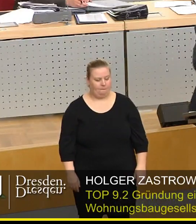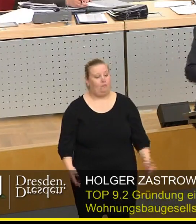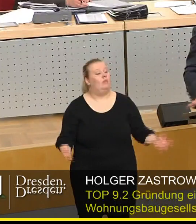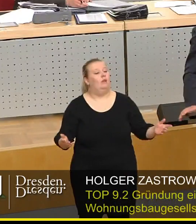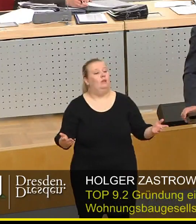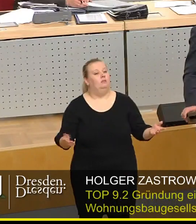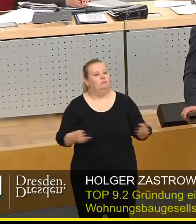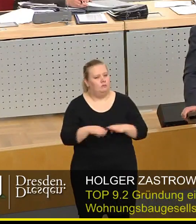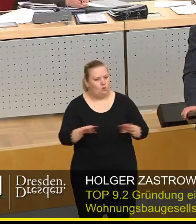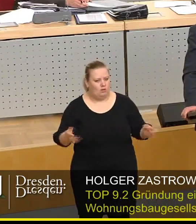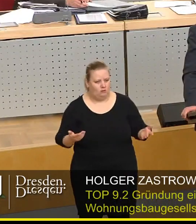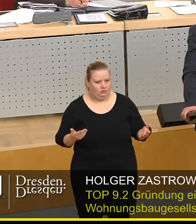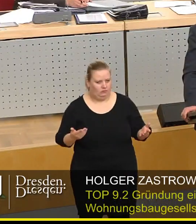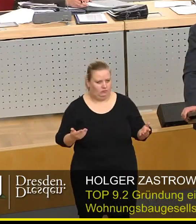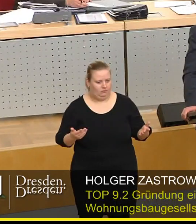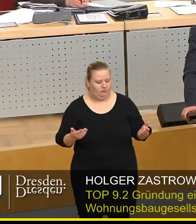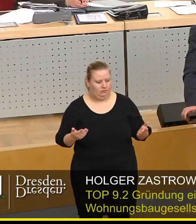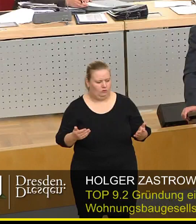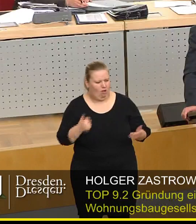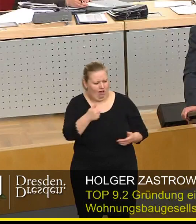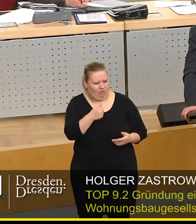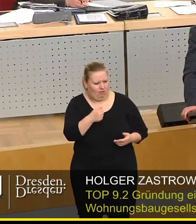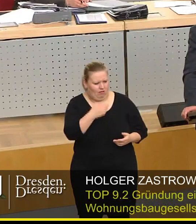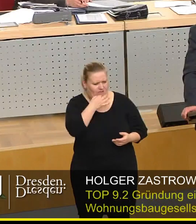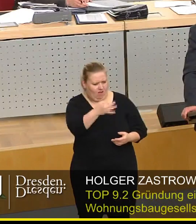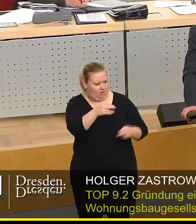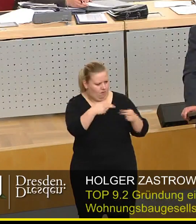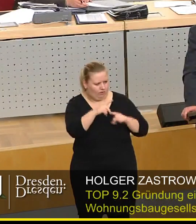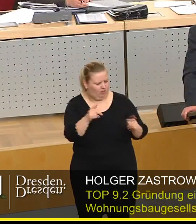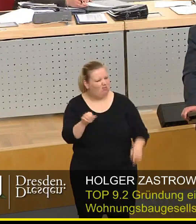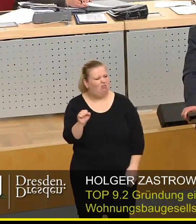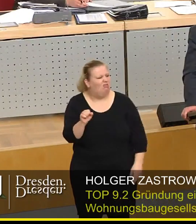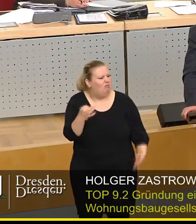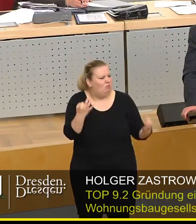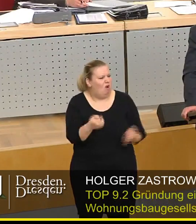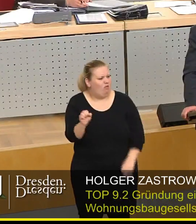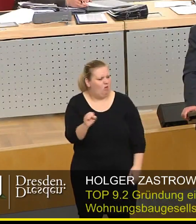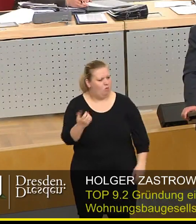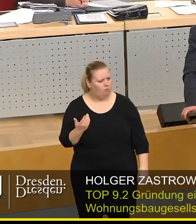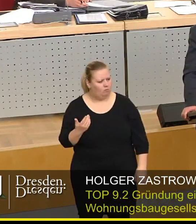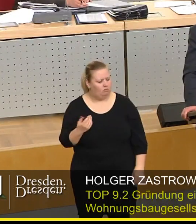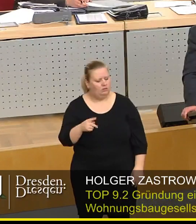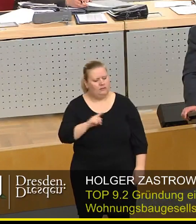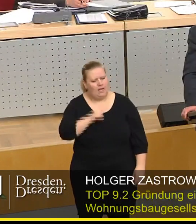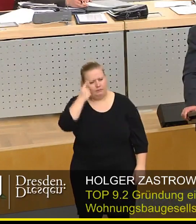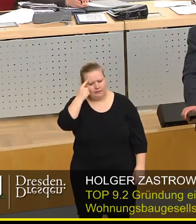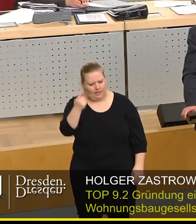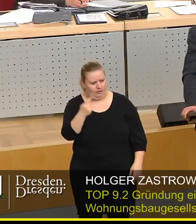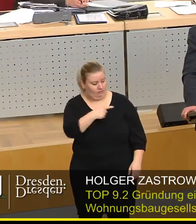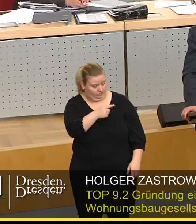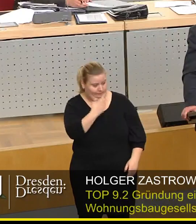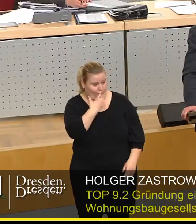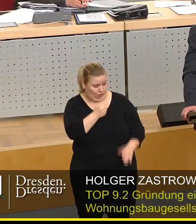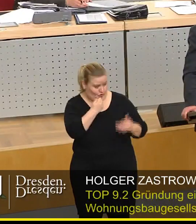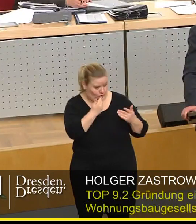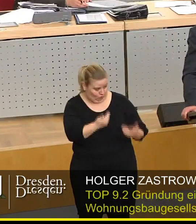Nur ein Grundsatz, eine Frage haben Sie nicht beantwortet, warum wir das eigentlich brauchen. Ich bin der festen Überzeugung, dass all das, was Sie wollen,